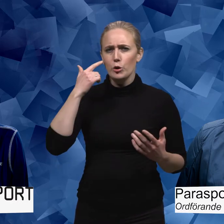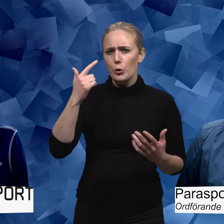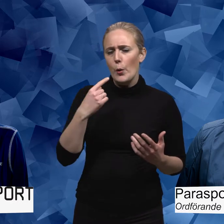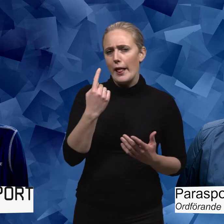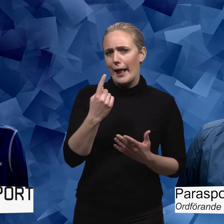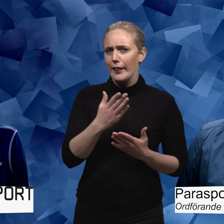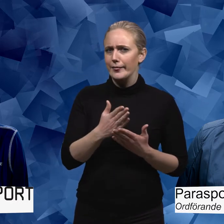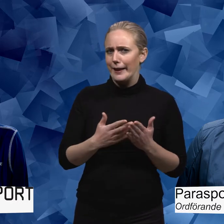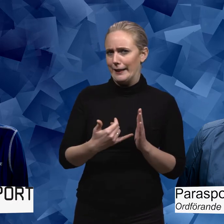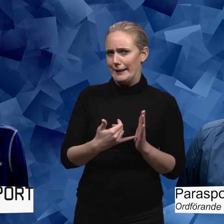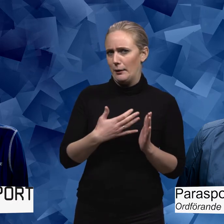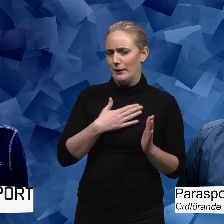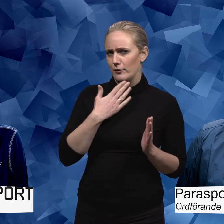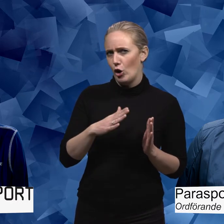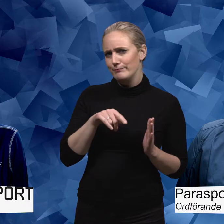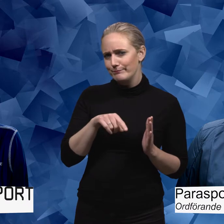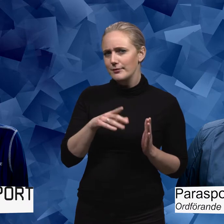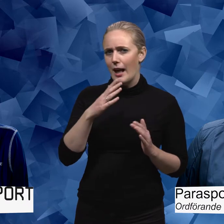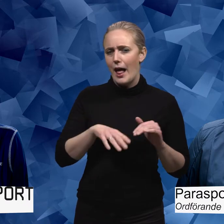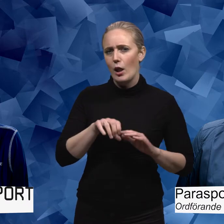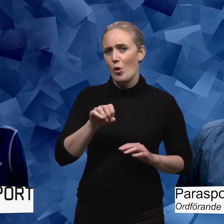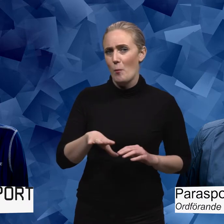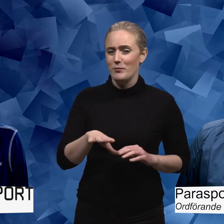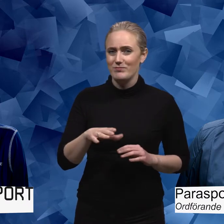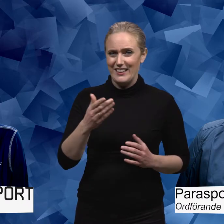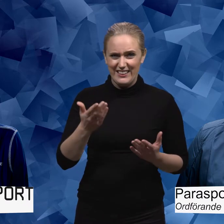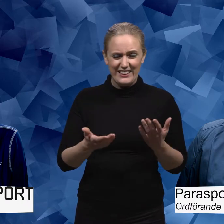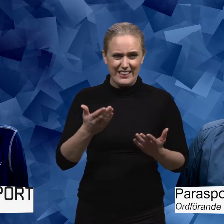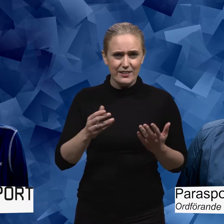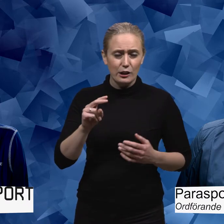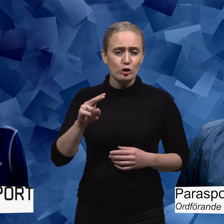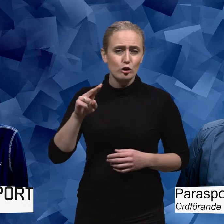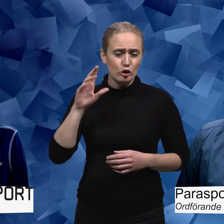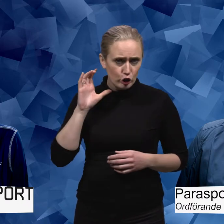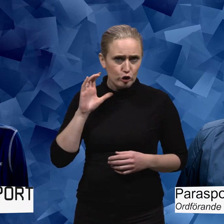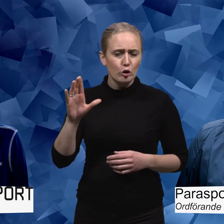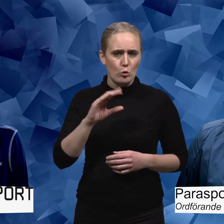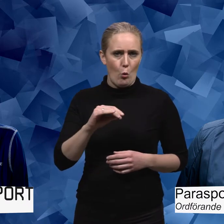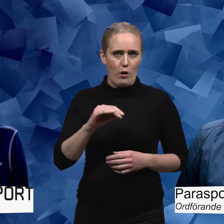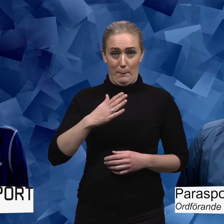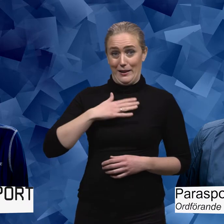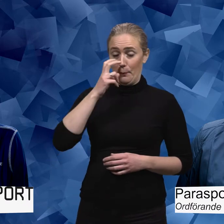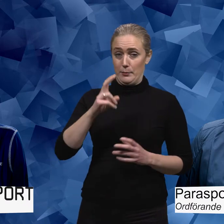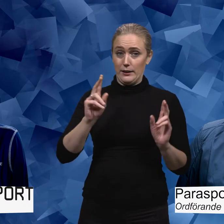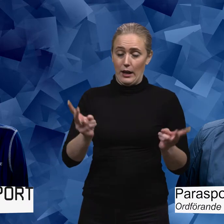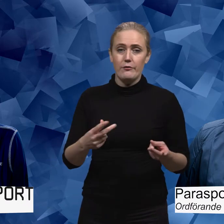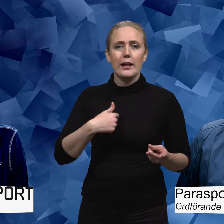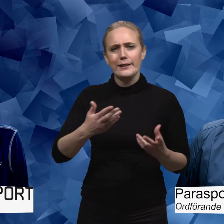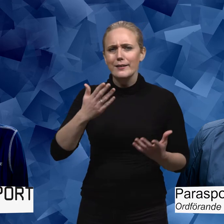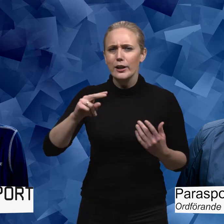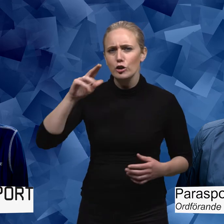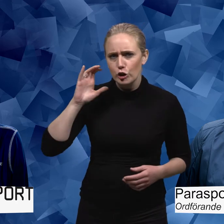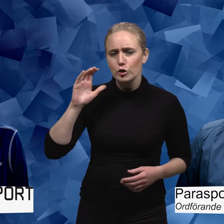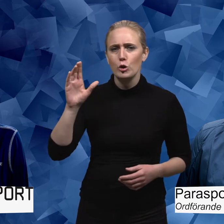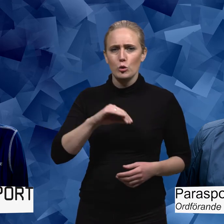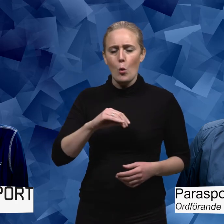jag tror att en del av det svaret tror jag handlar om att det var inte så länge sedan, som jag ser på det